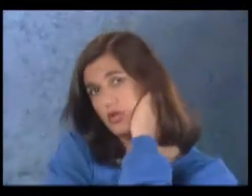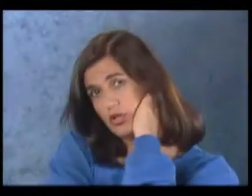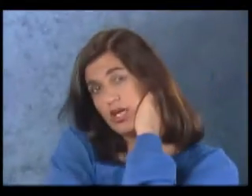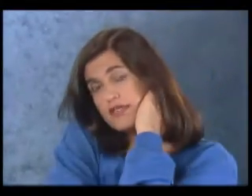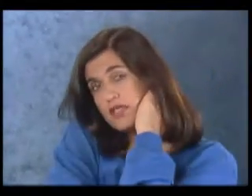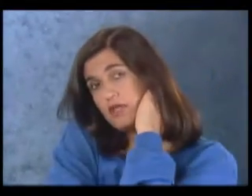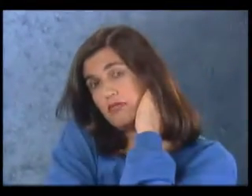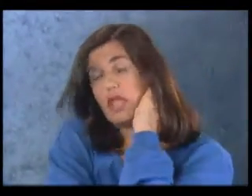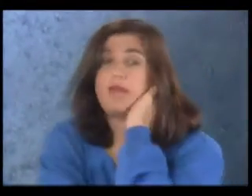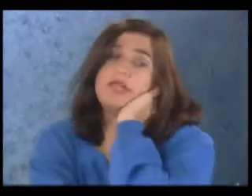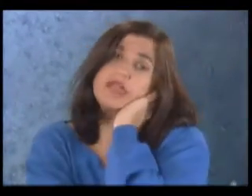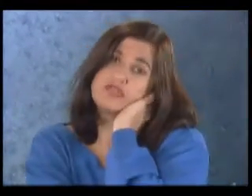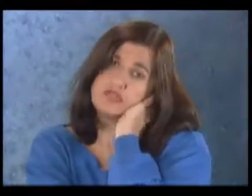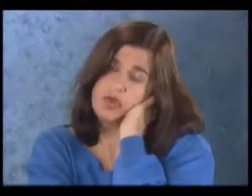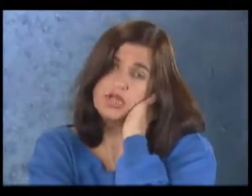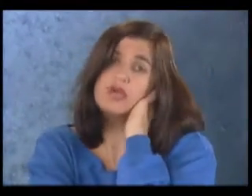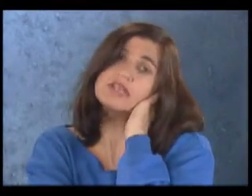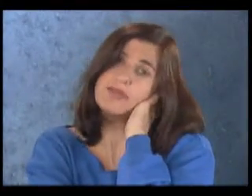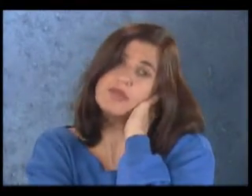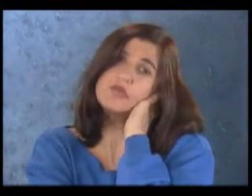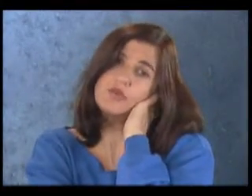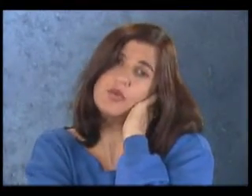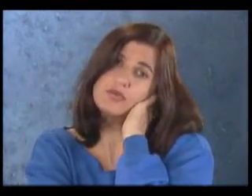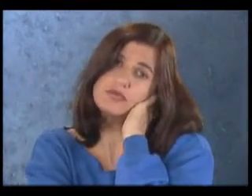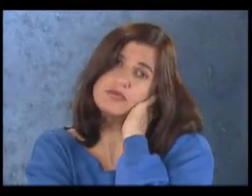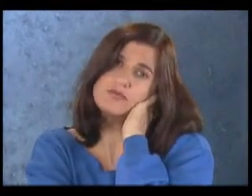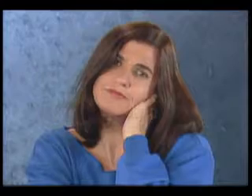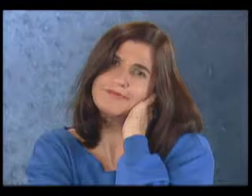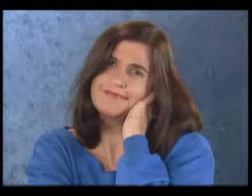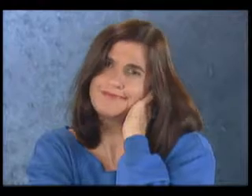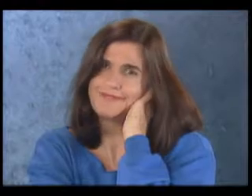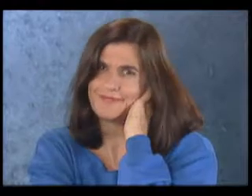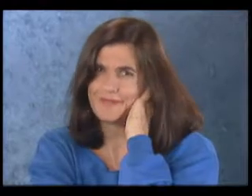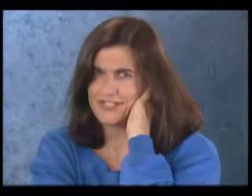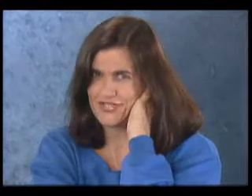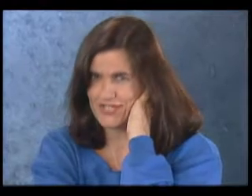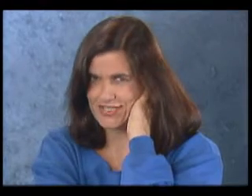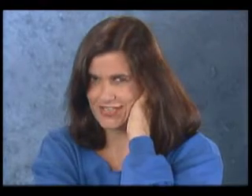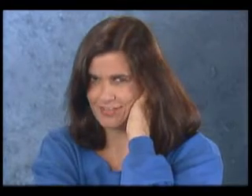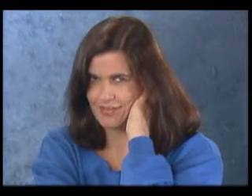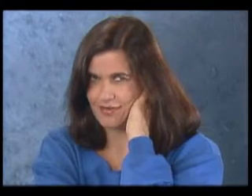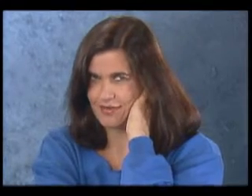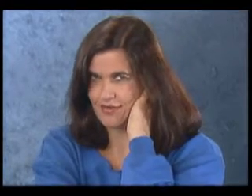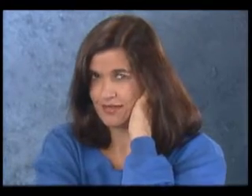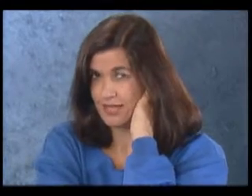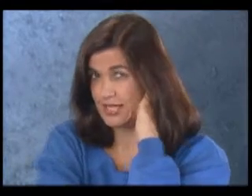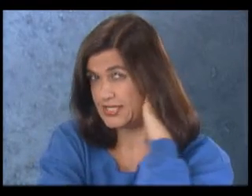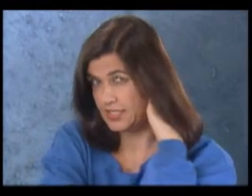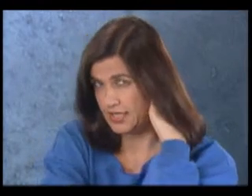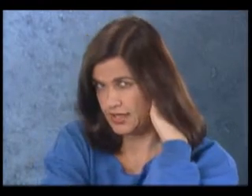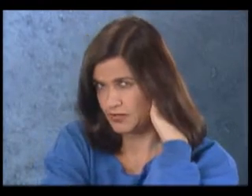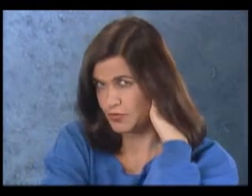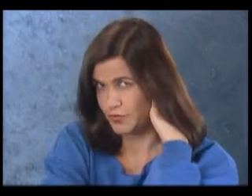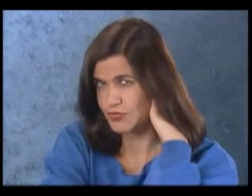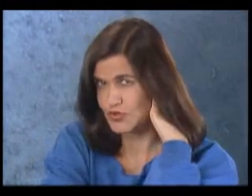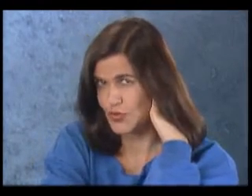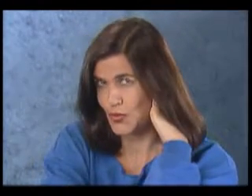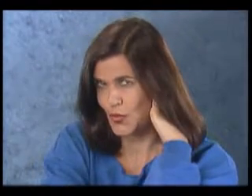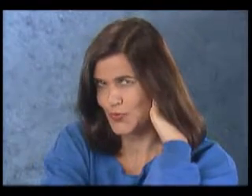E assim termina a história do casamento do Boto. Mas dizem que nesse rio onde o Boto se jogou,